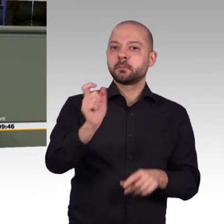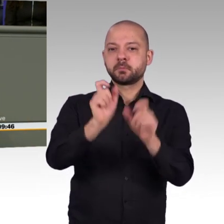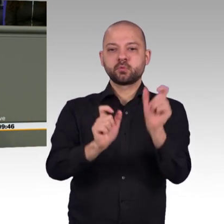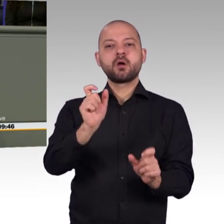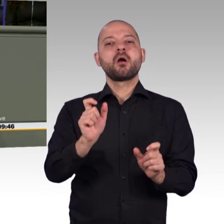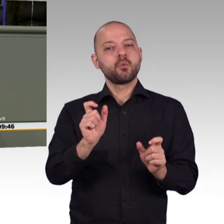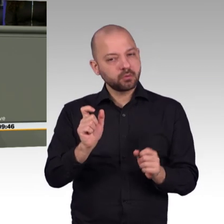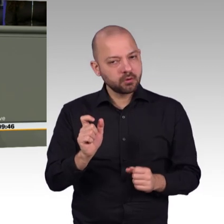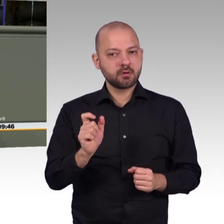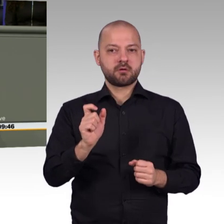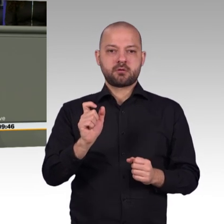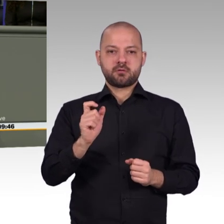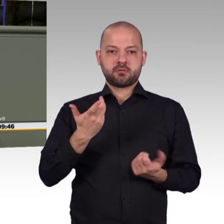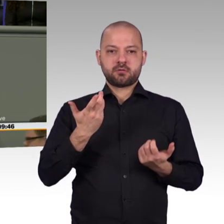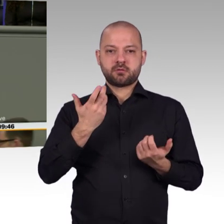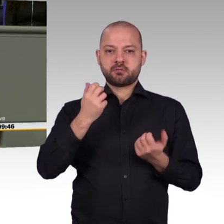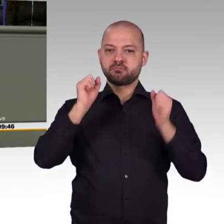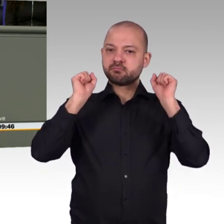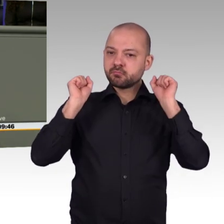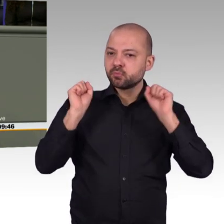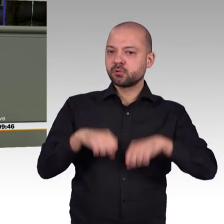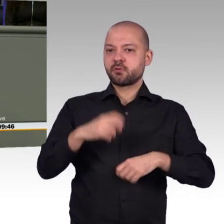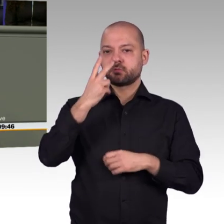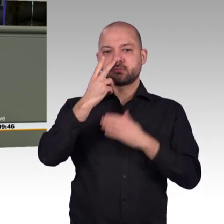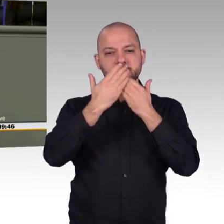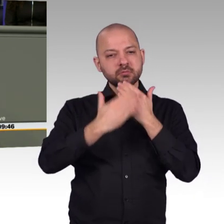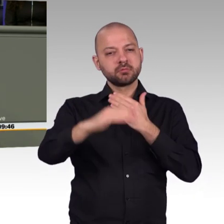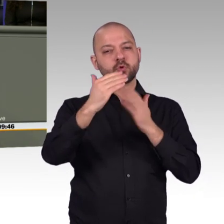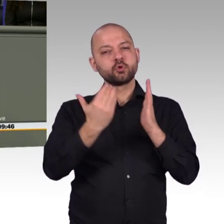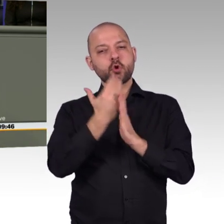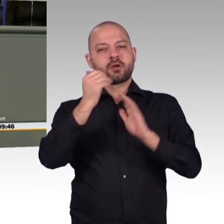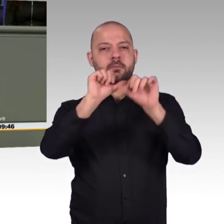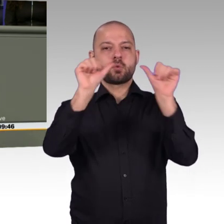einzelner strategischer Ansätze. Alles in allem, meine Damen und Herren, eine handwerkliche Schlechtleistung.